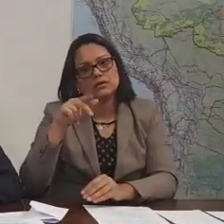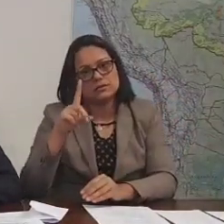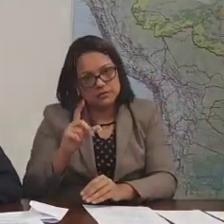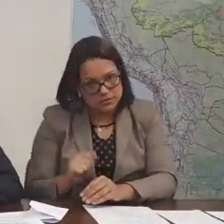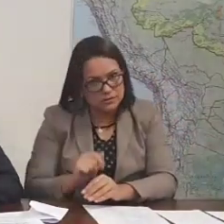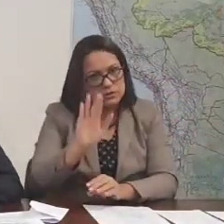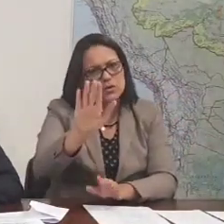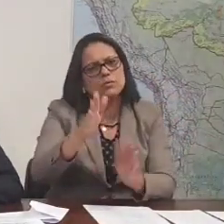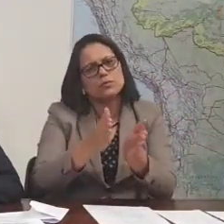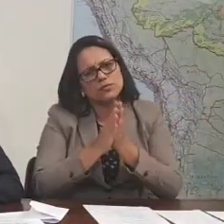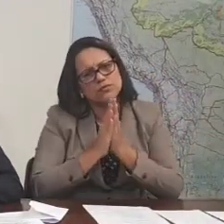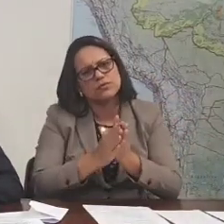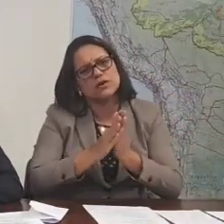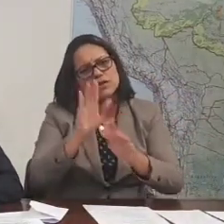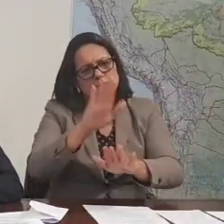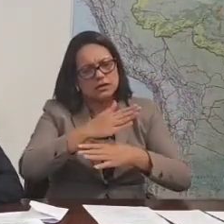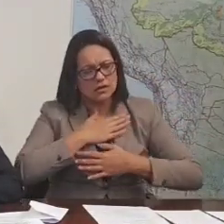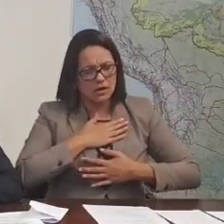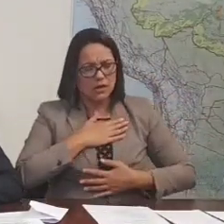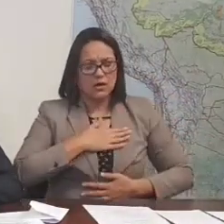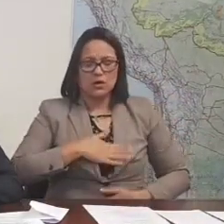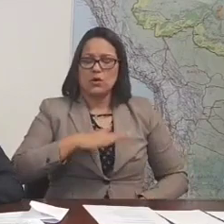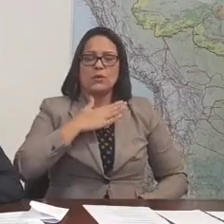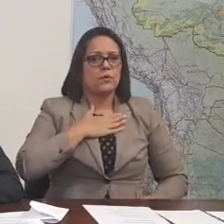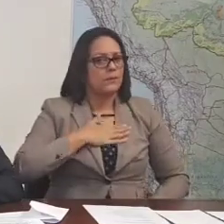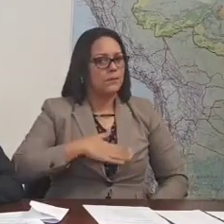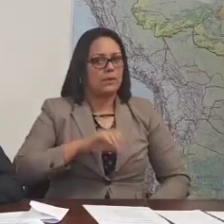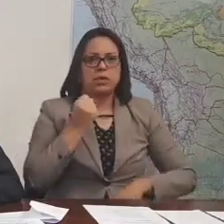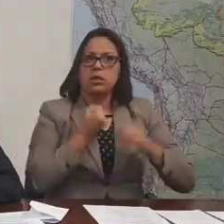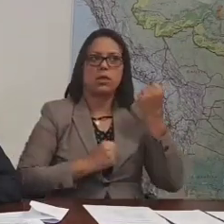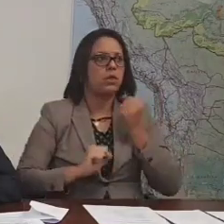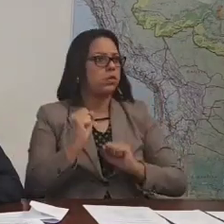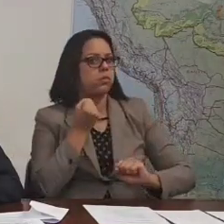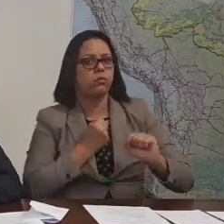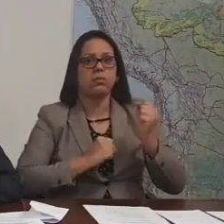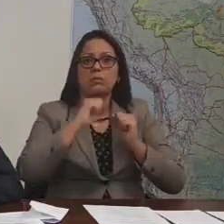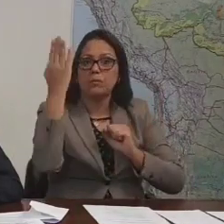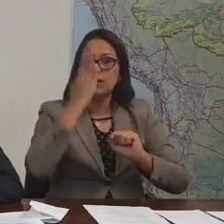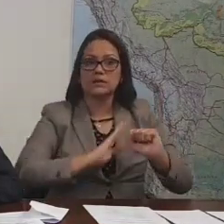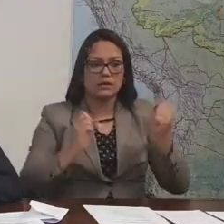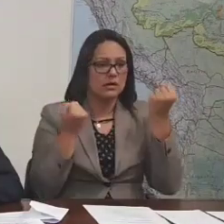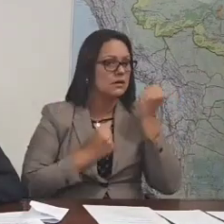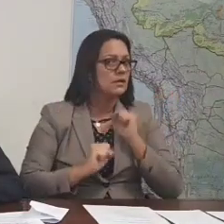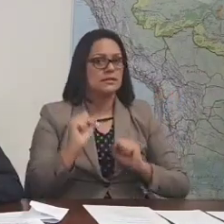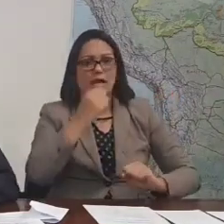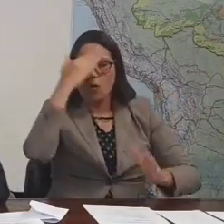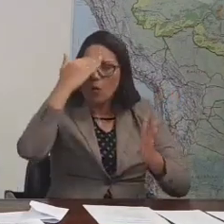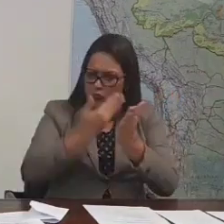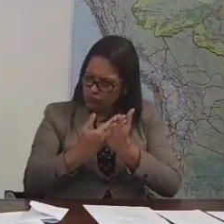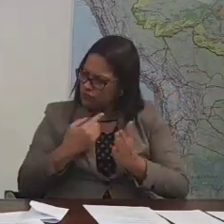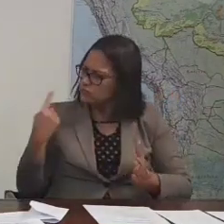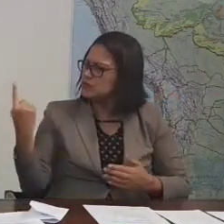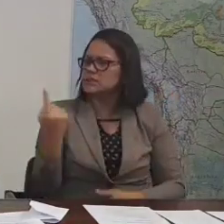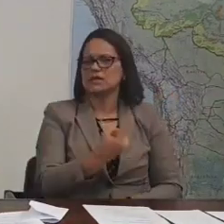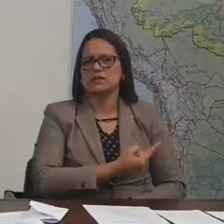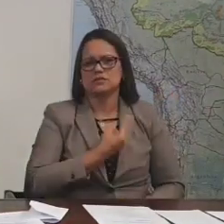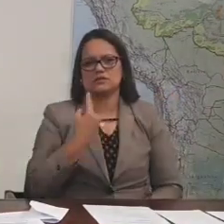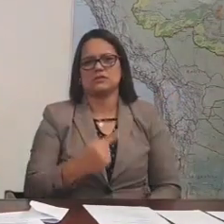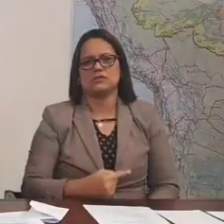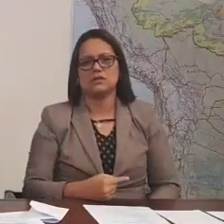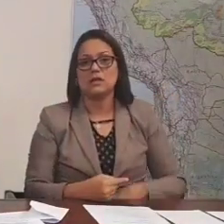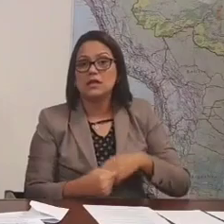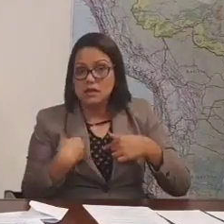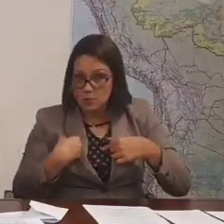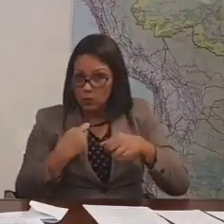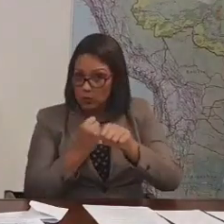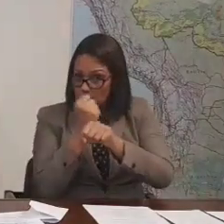parar, respirar, ter uma ansiedade do povo brasileiro, presidente, confiando muito na gente. Fiquei 28 anos dentro